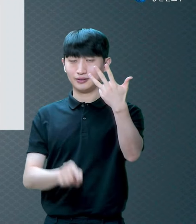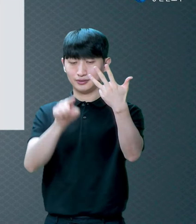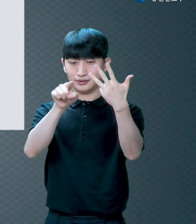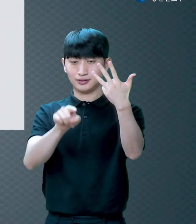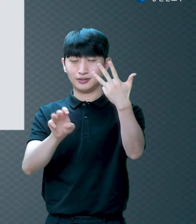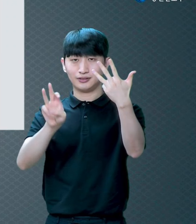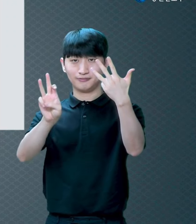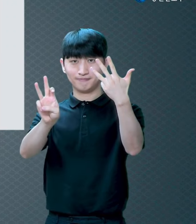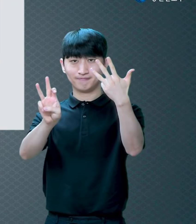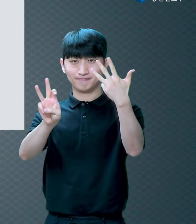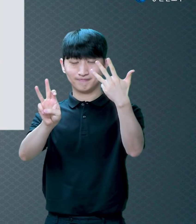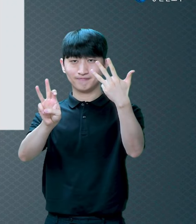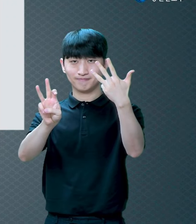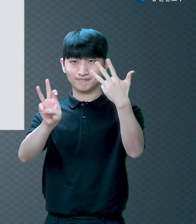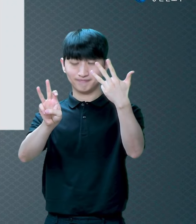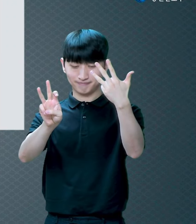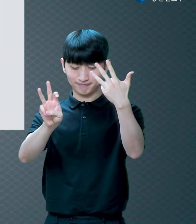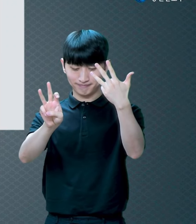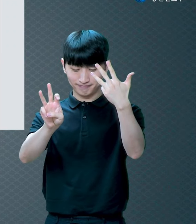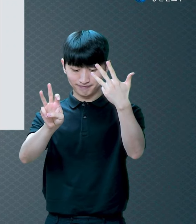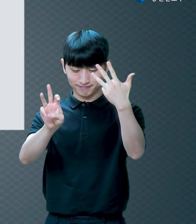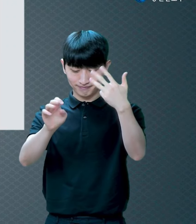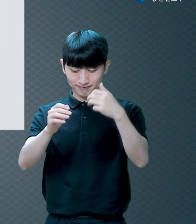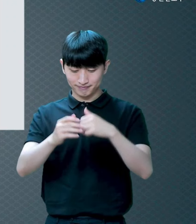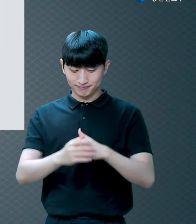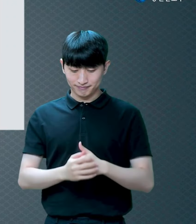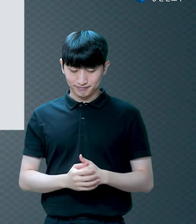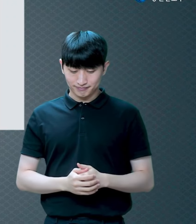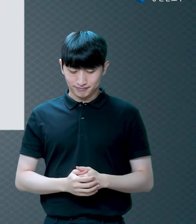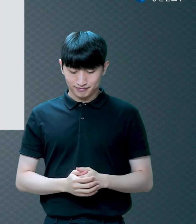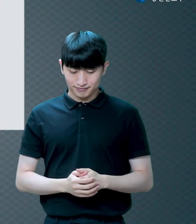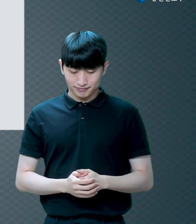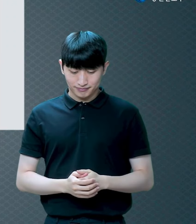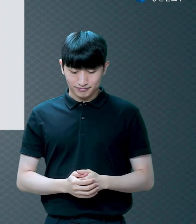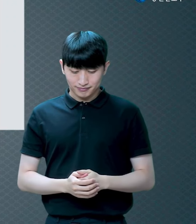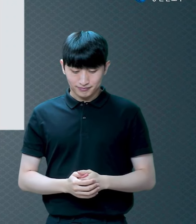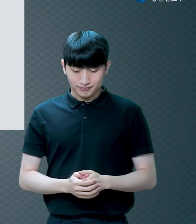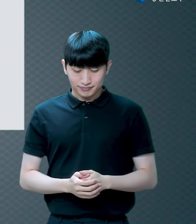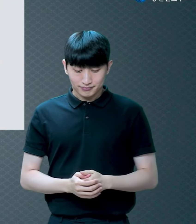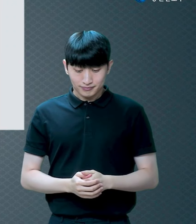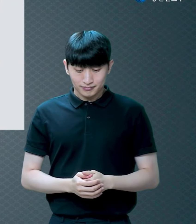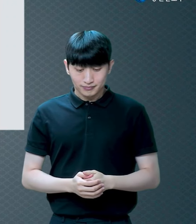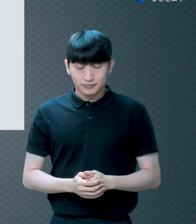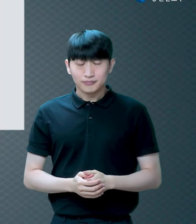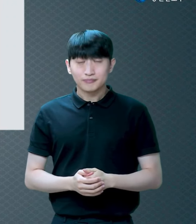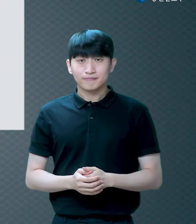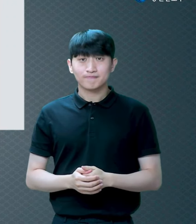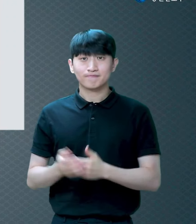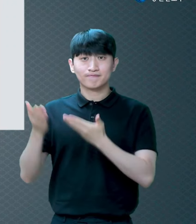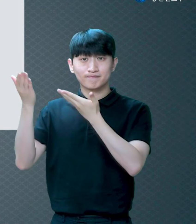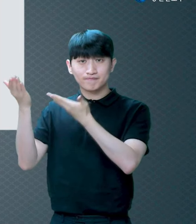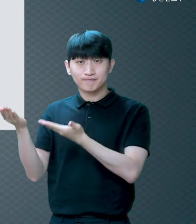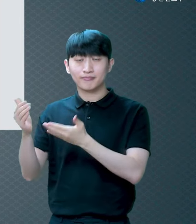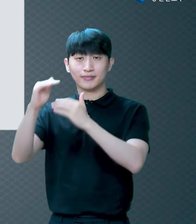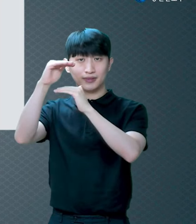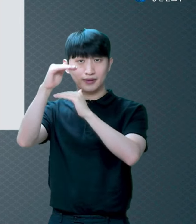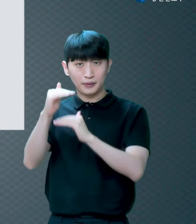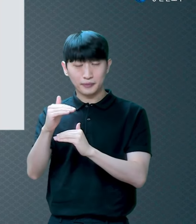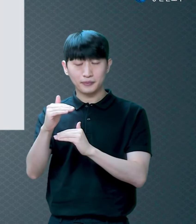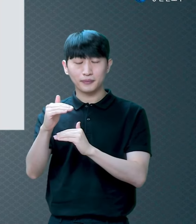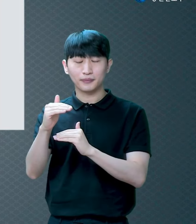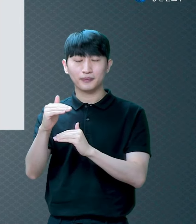찾아봤습니다 여기 한 구절의 말씀이지만 이